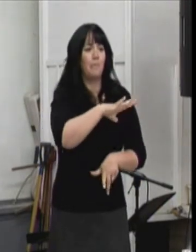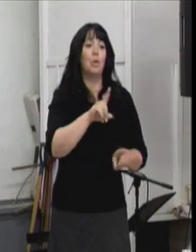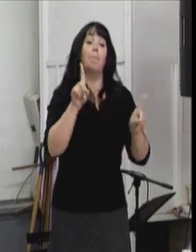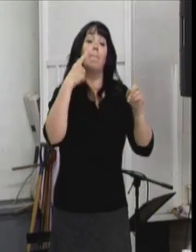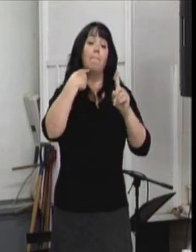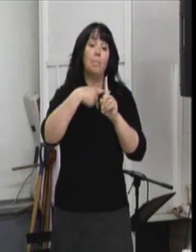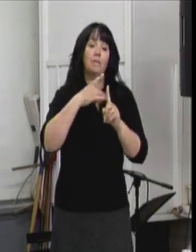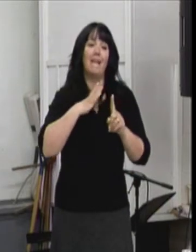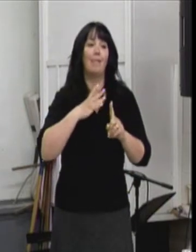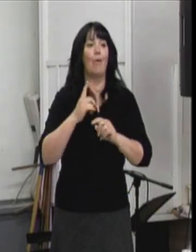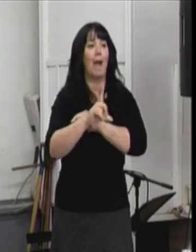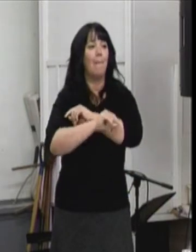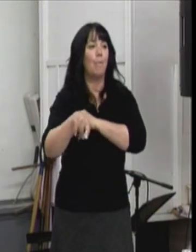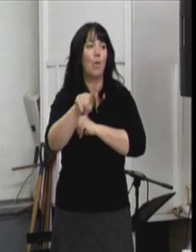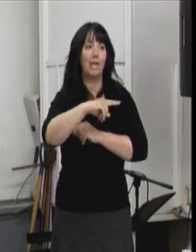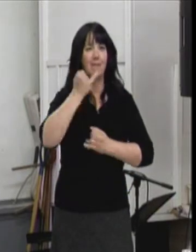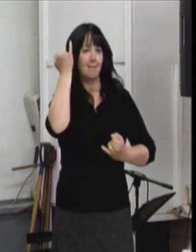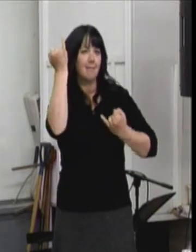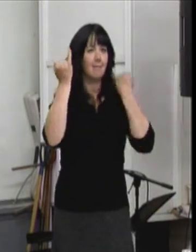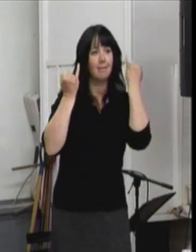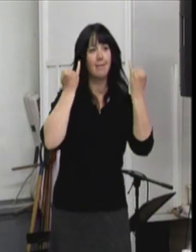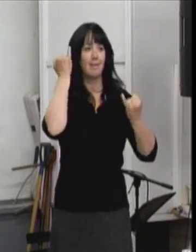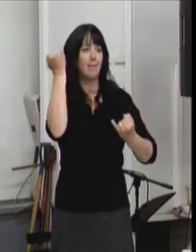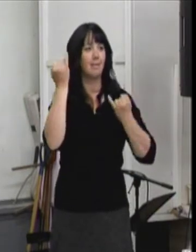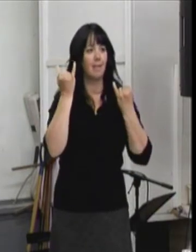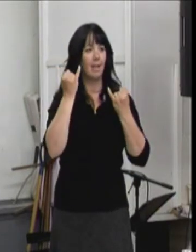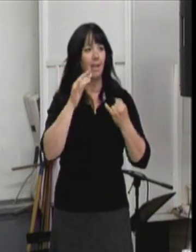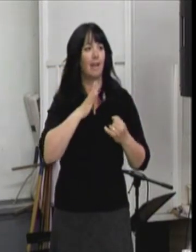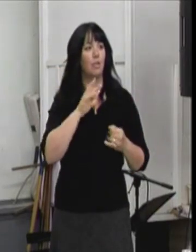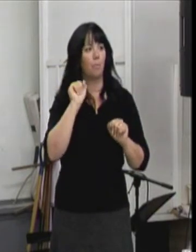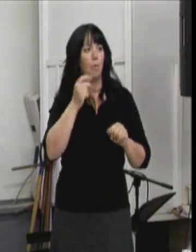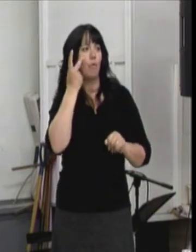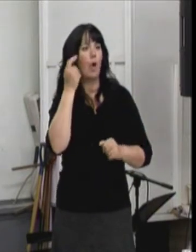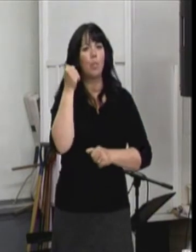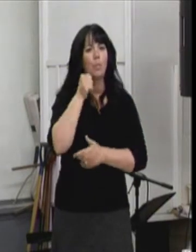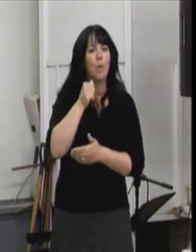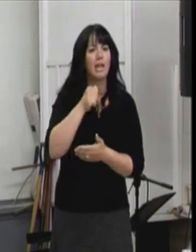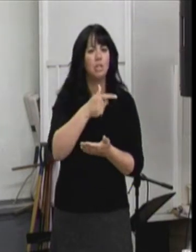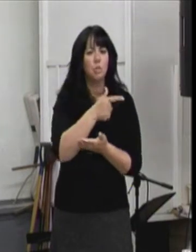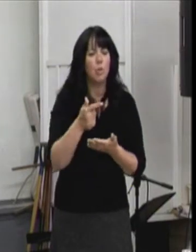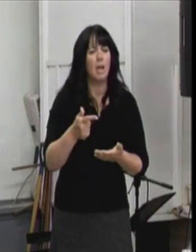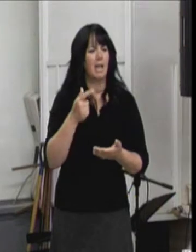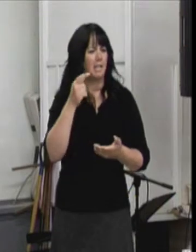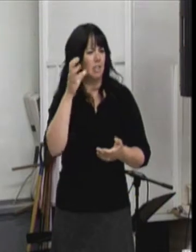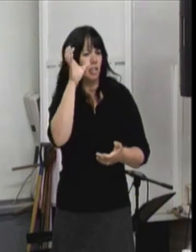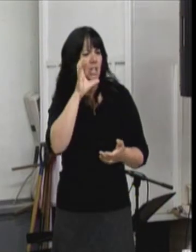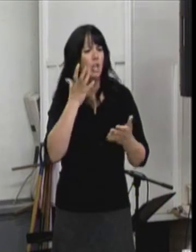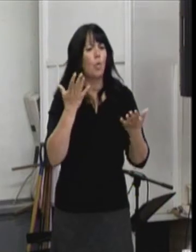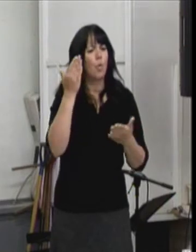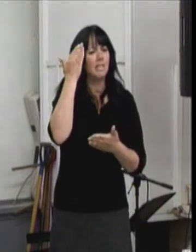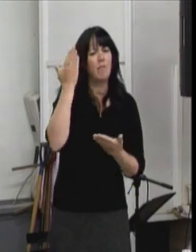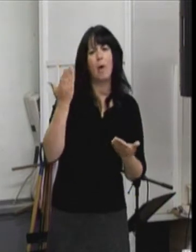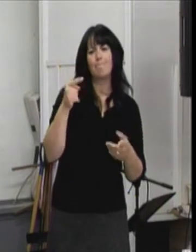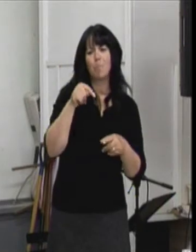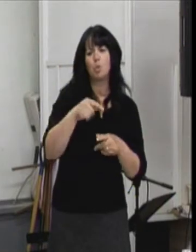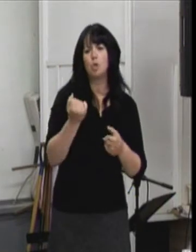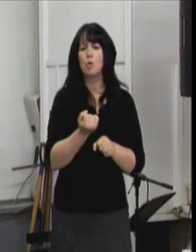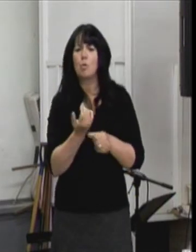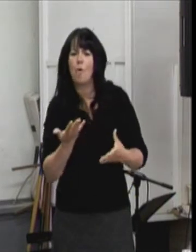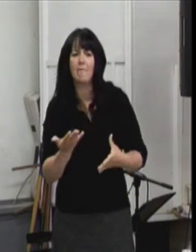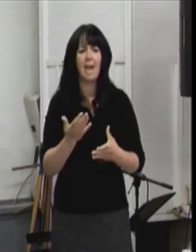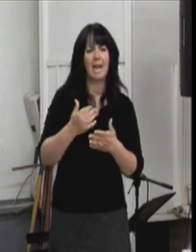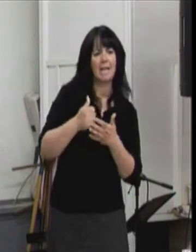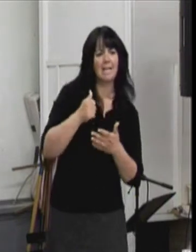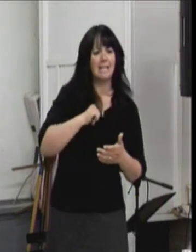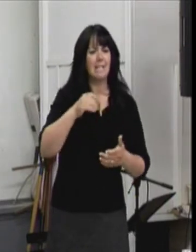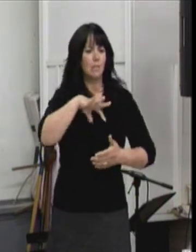qui sont vraiment créatifs, qui vont essayer de voir à chaque jour et relever le défi à savoir qu'est-ce qu'on leur fait faire pour